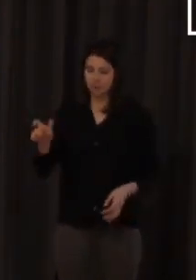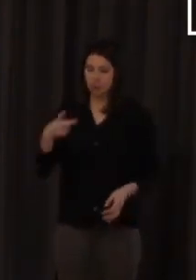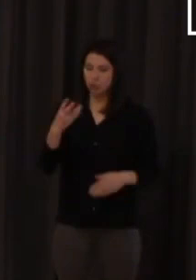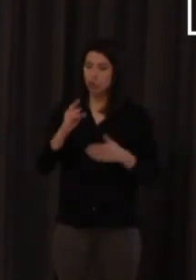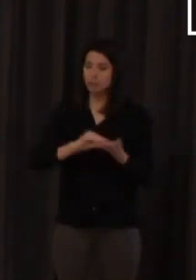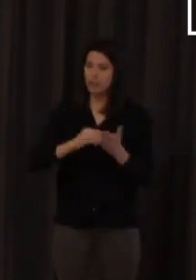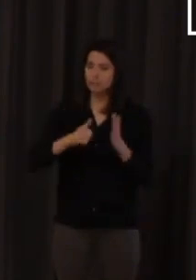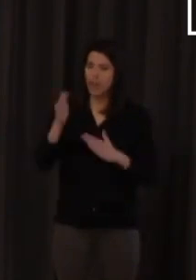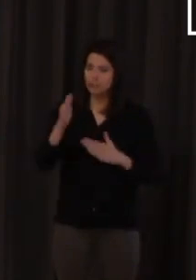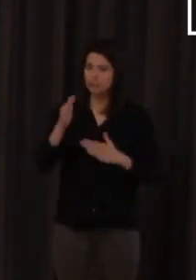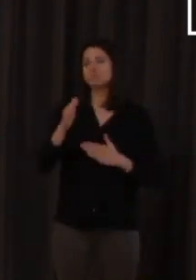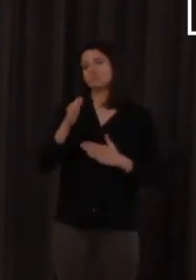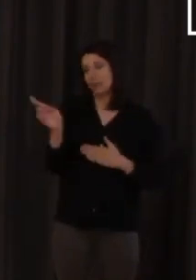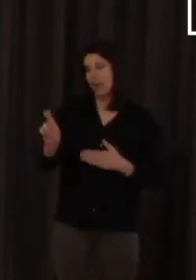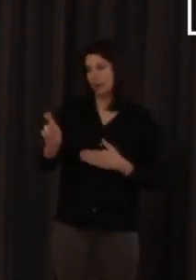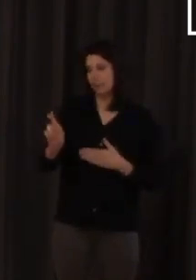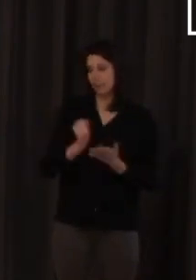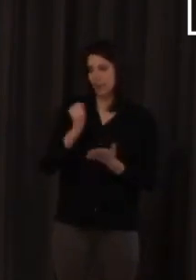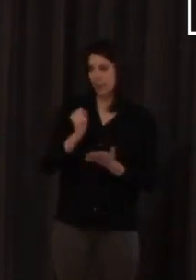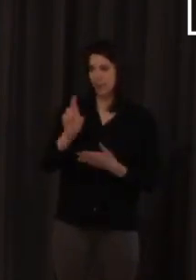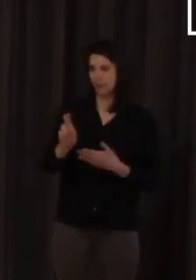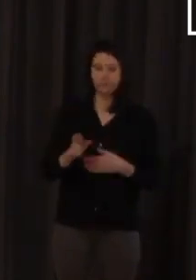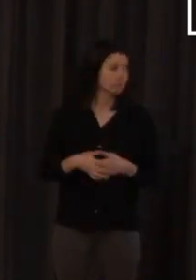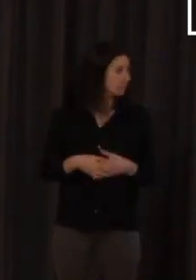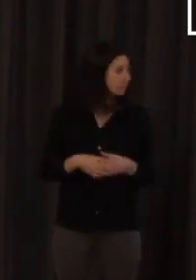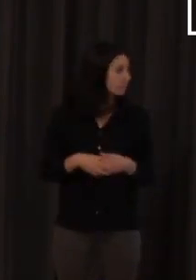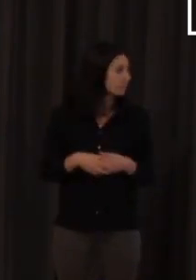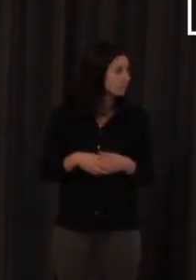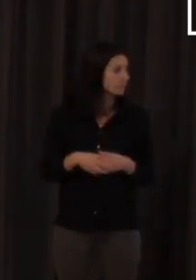sí sí que hay marcas morfológicas de plural